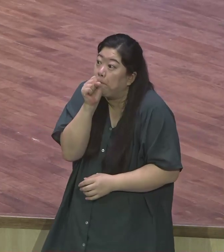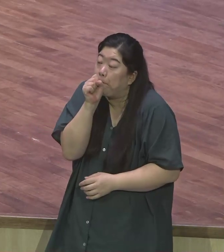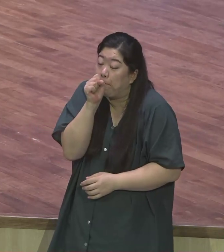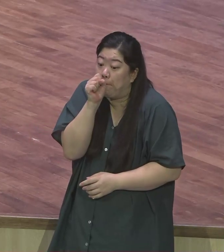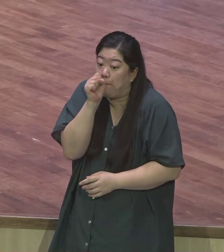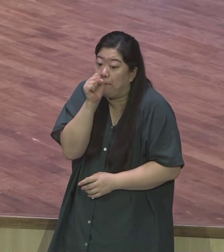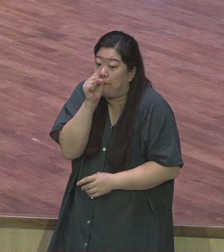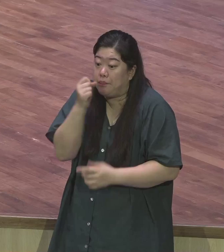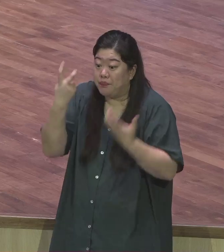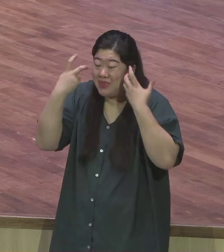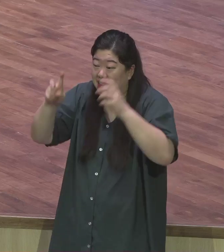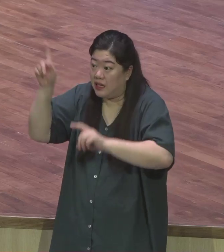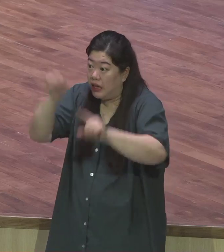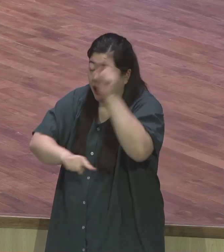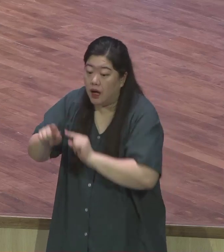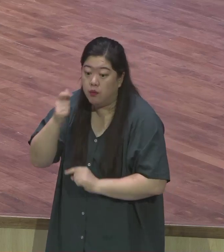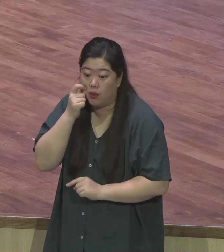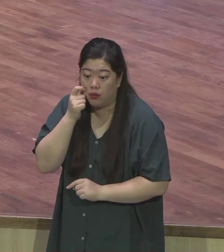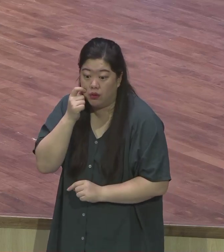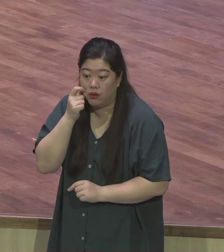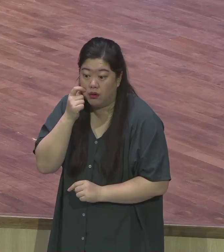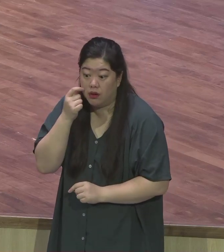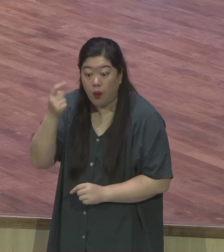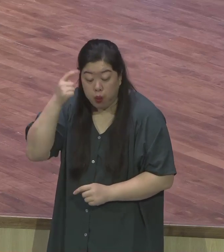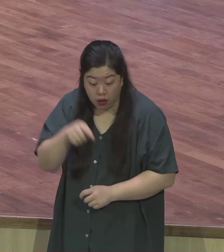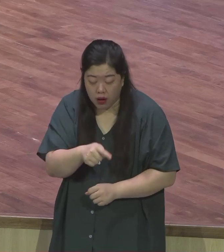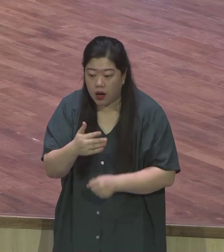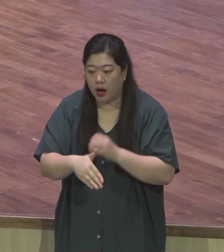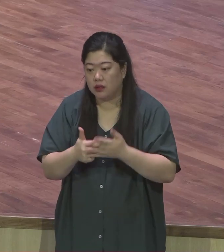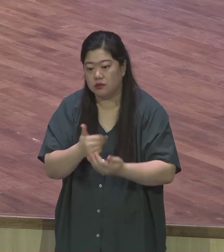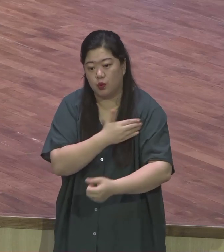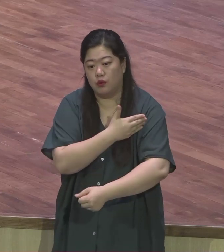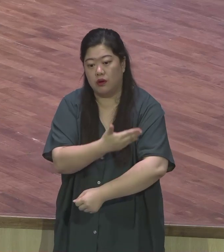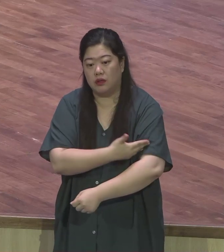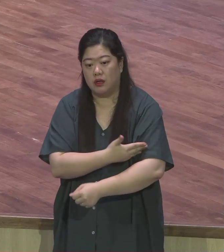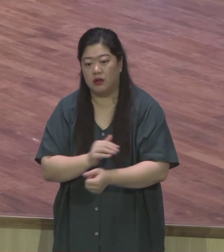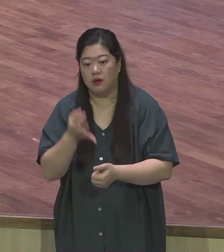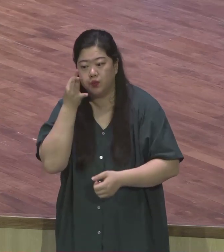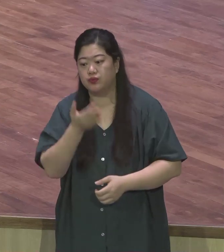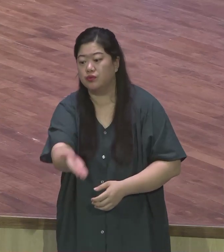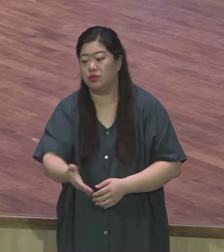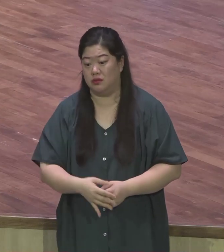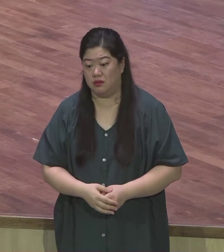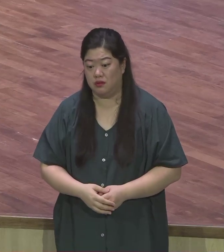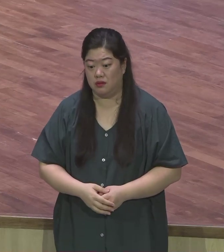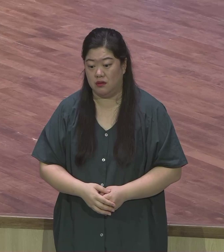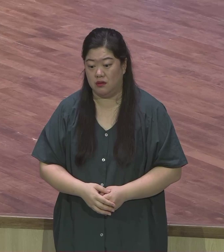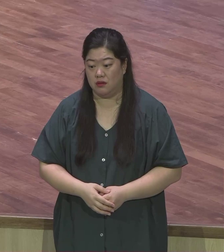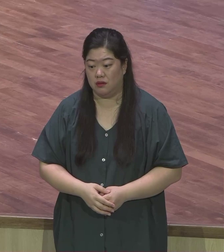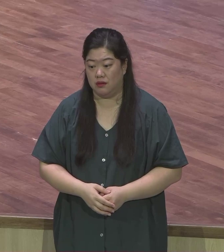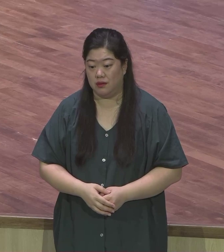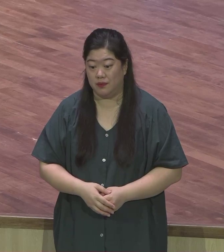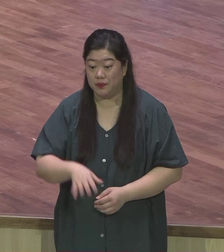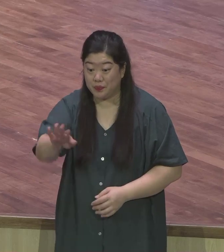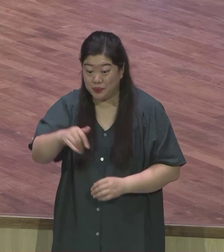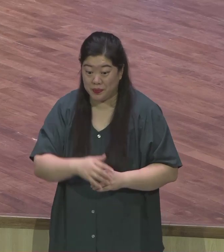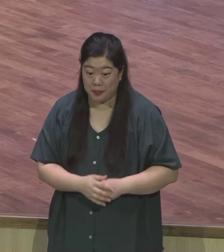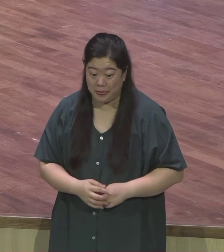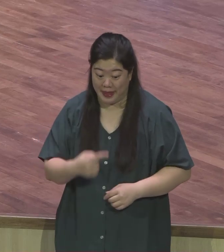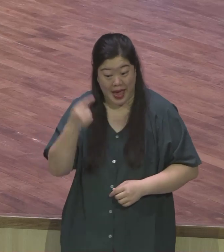자료의 특권이고 또 하나님이 우리에게 베푸실 하나님의 의무인 것입니다 우리가 머리털을 감히 셀 수도